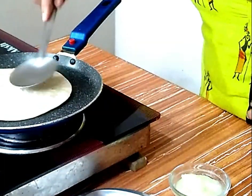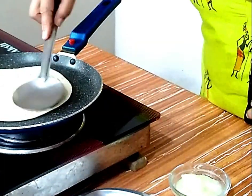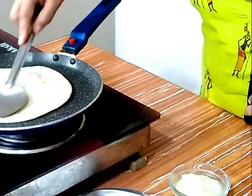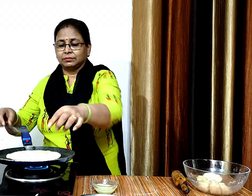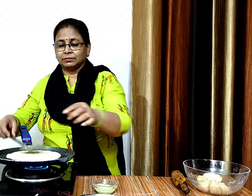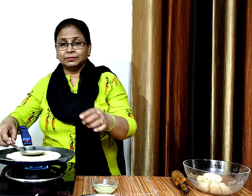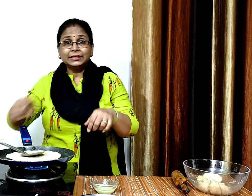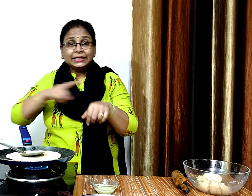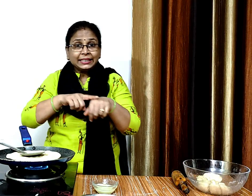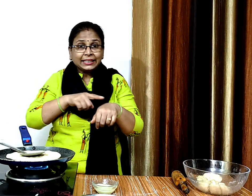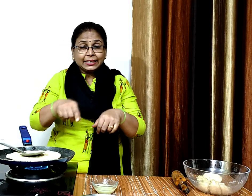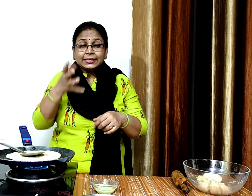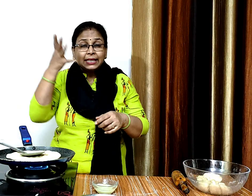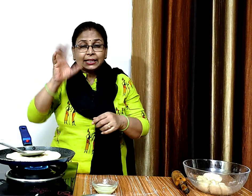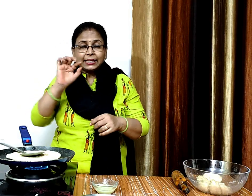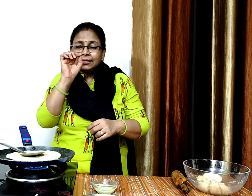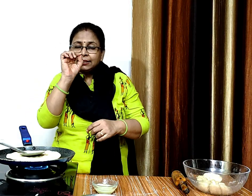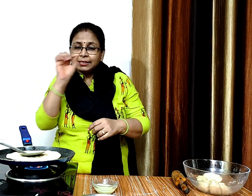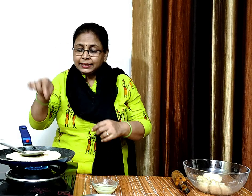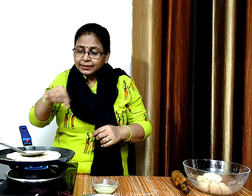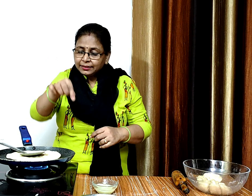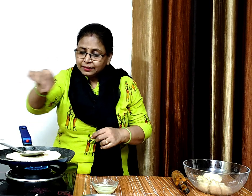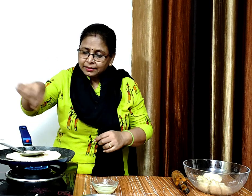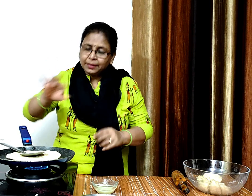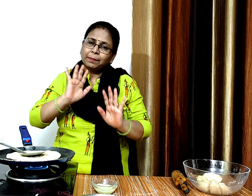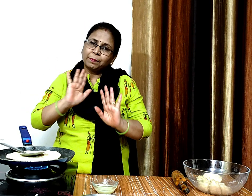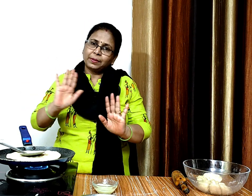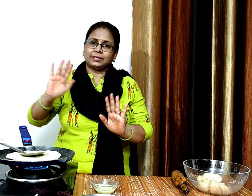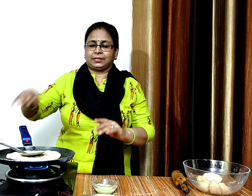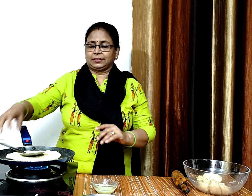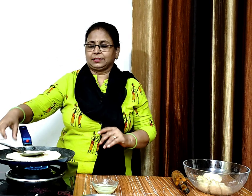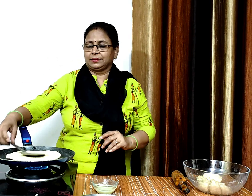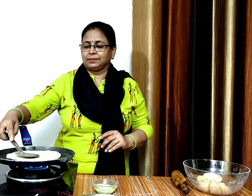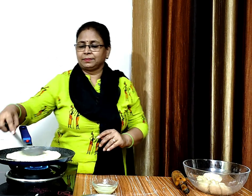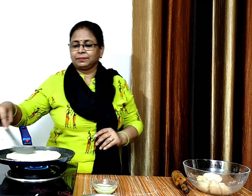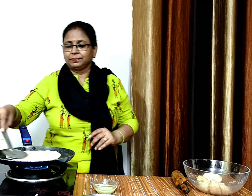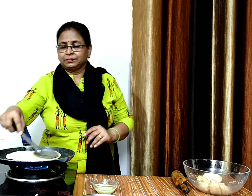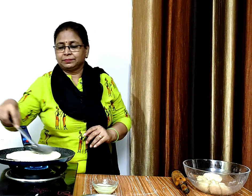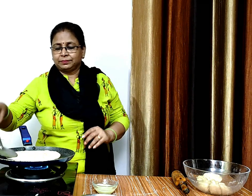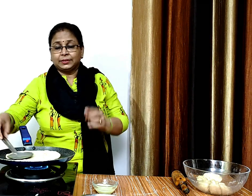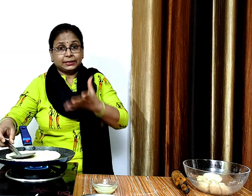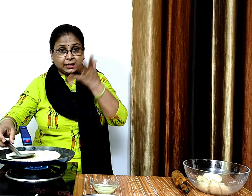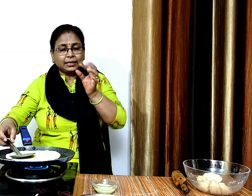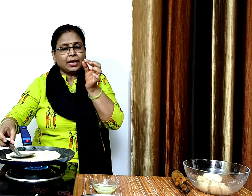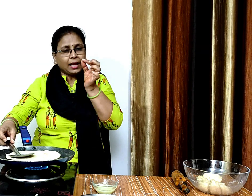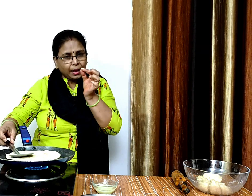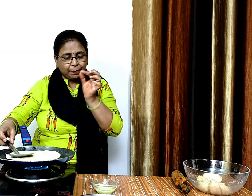घी जादा नहीं डालेंगे हलका ही डालेंगे और गेस को भी मेडियम ही रखना है